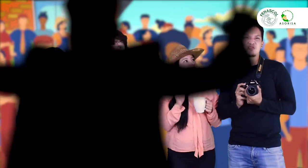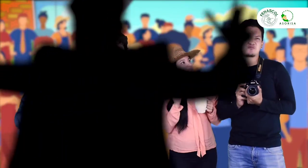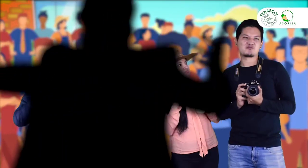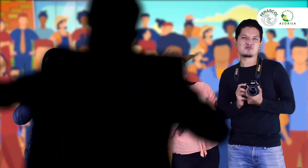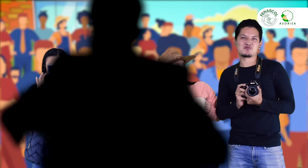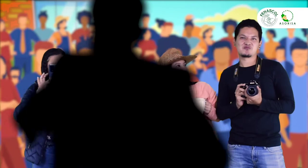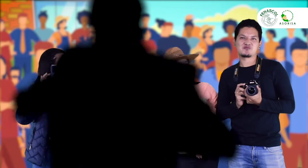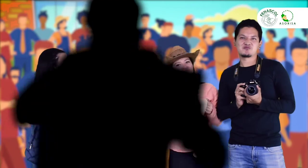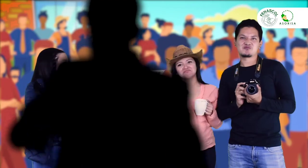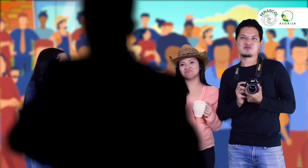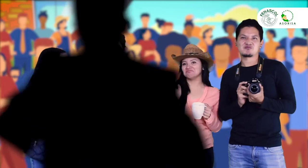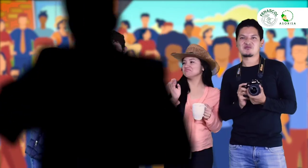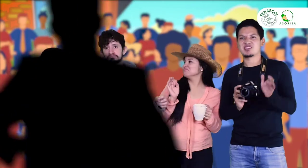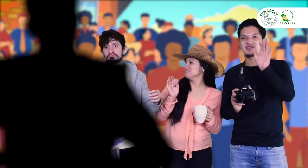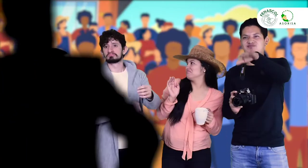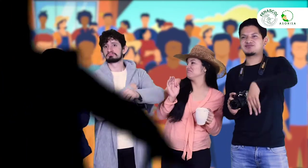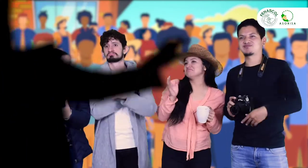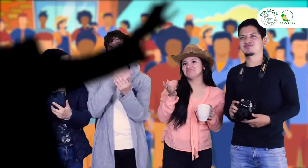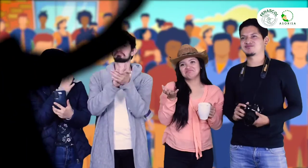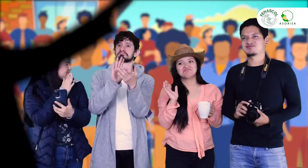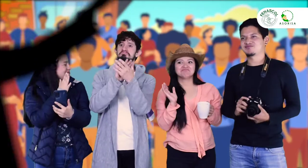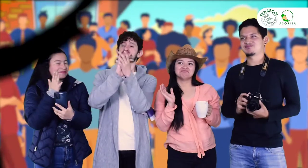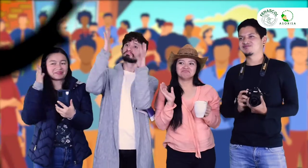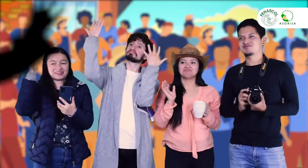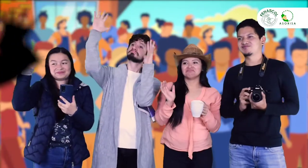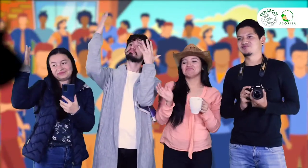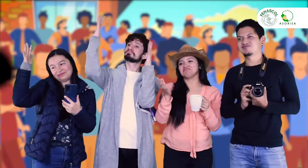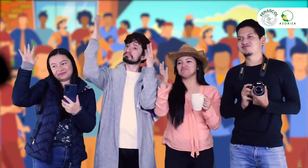Este medio bueno. No. Por ahí. No.